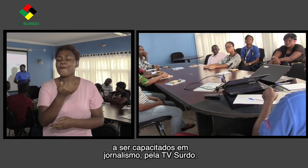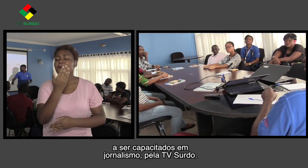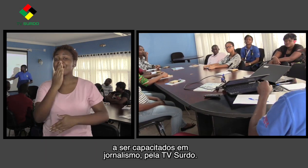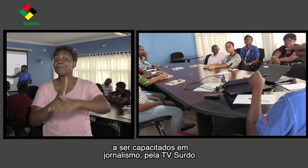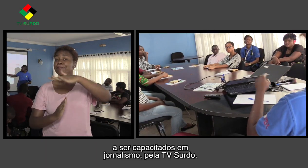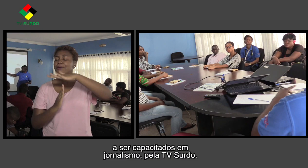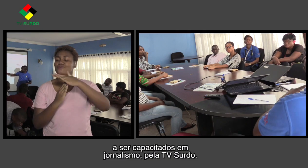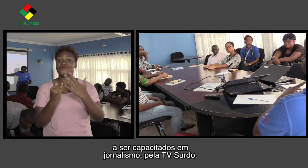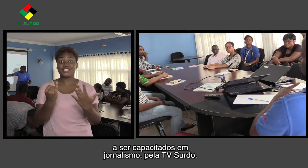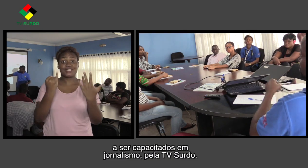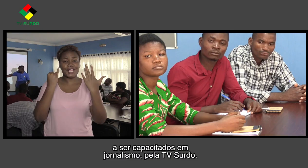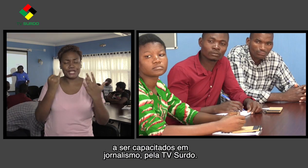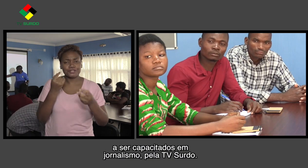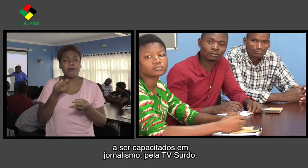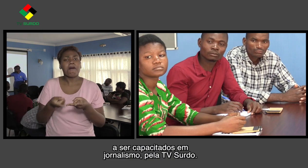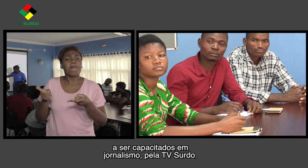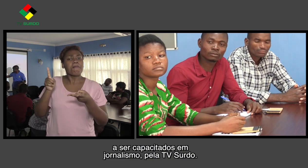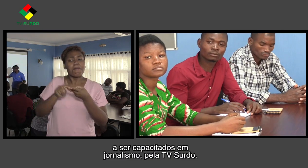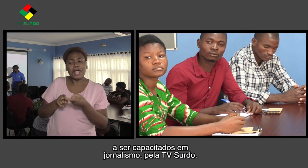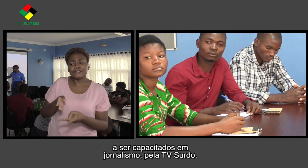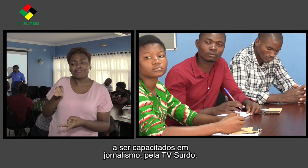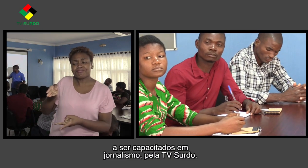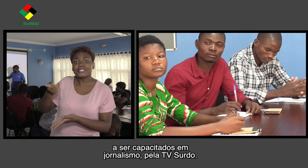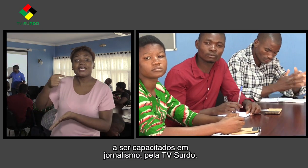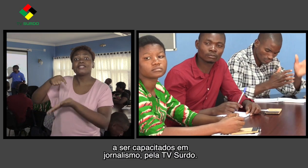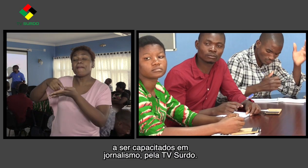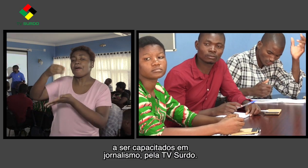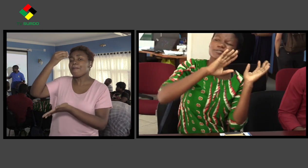capacitados em jornalismo pela TV surdo.